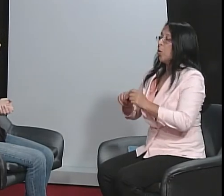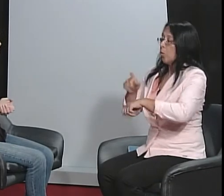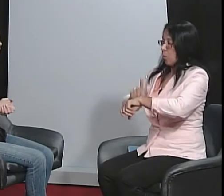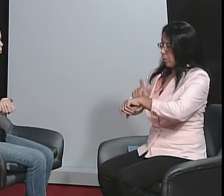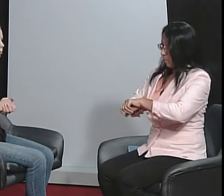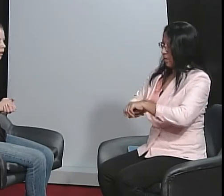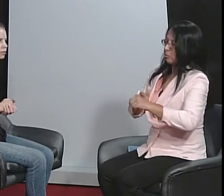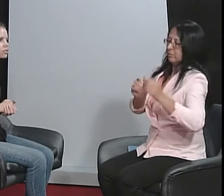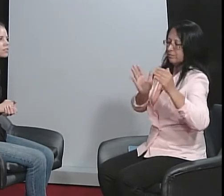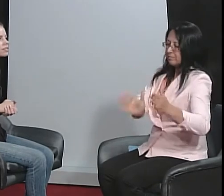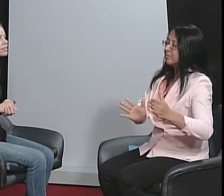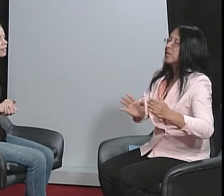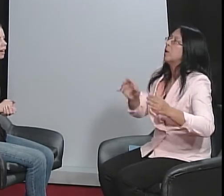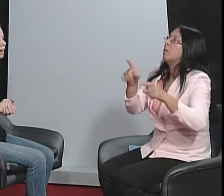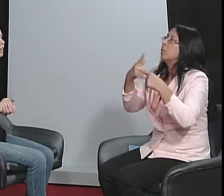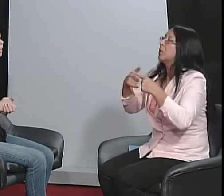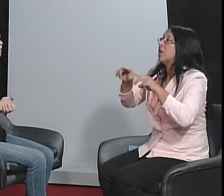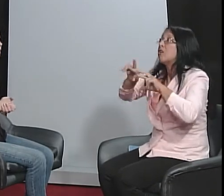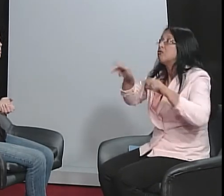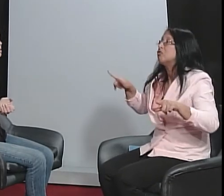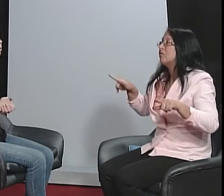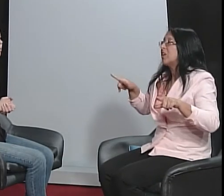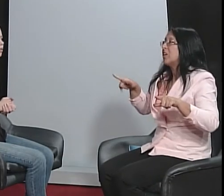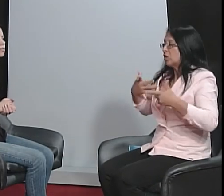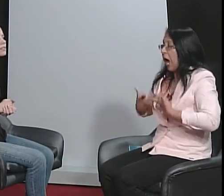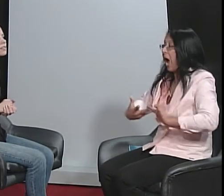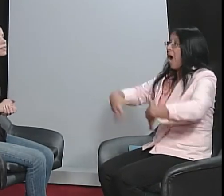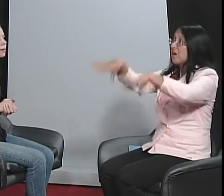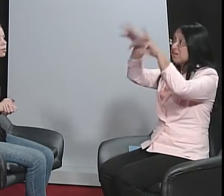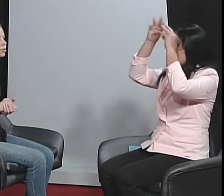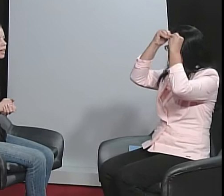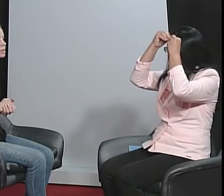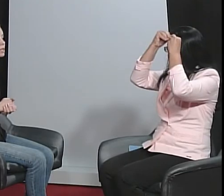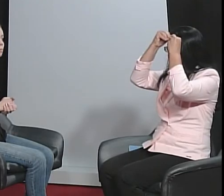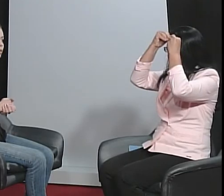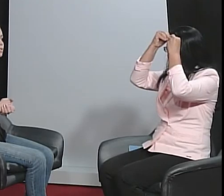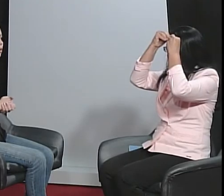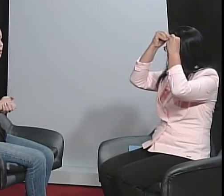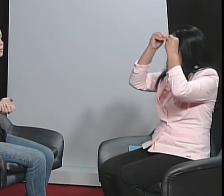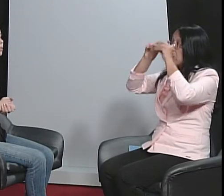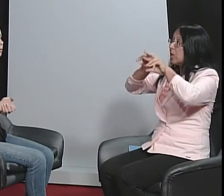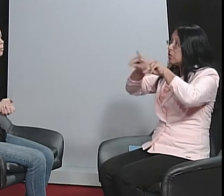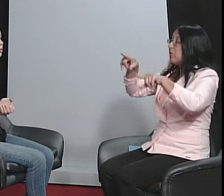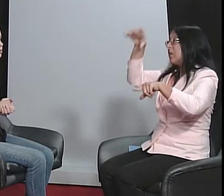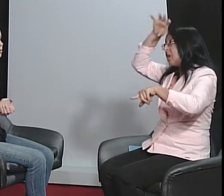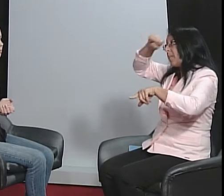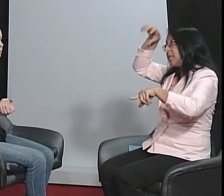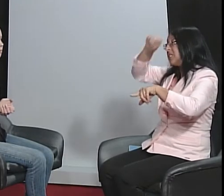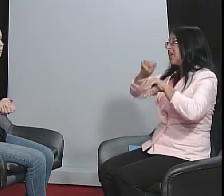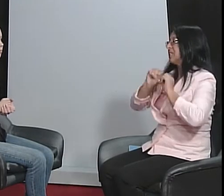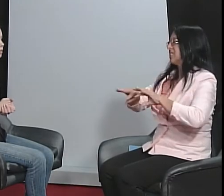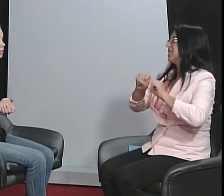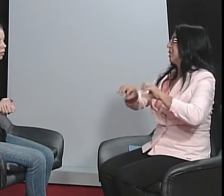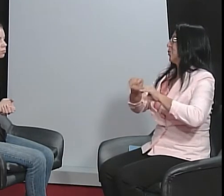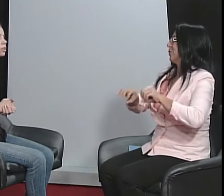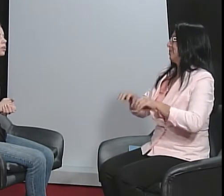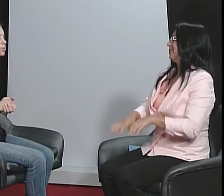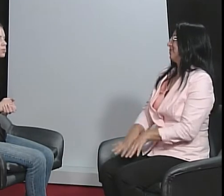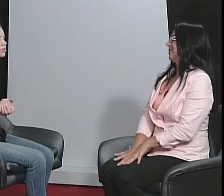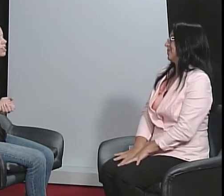É o momento de se ensinar libras e o momento de se ensinar português, mas pode ser ao mesmo tempo isso. Então, o surdo já